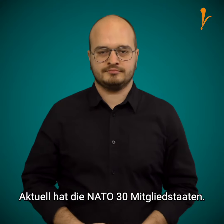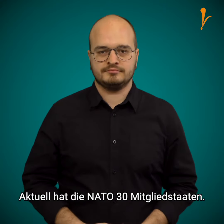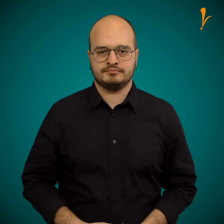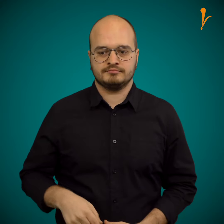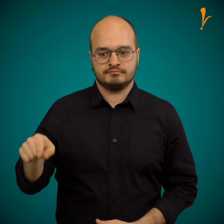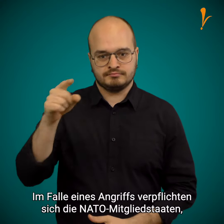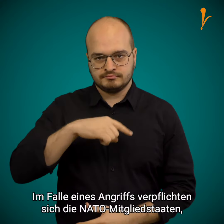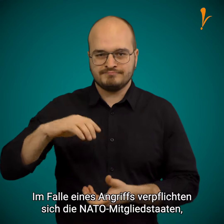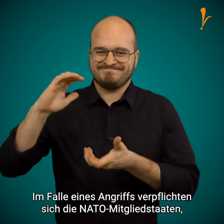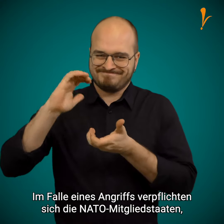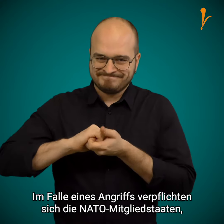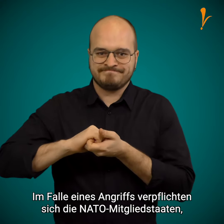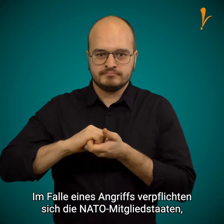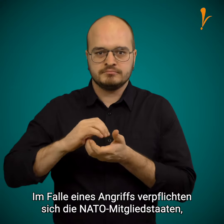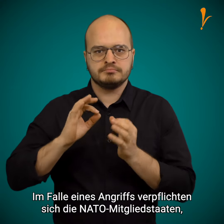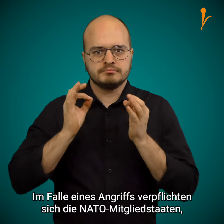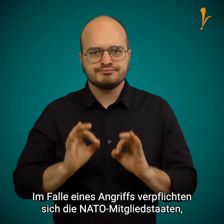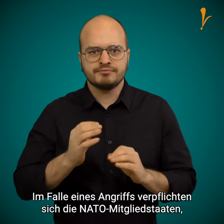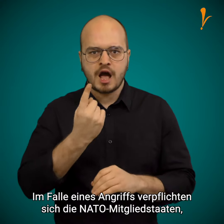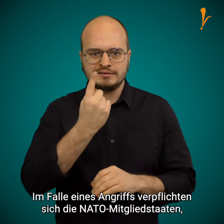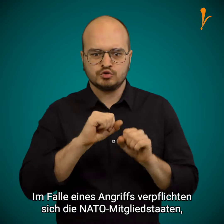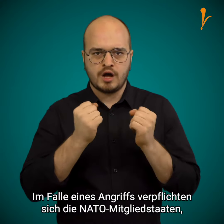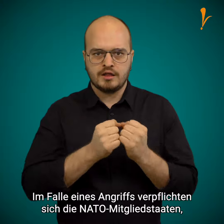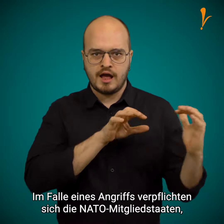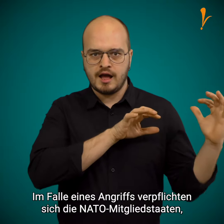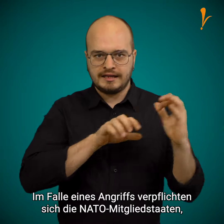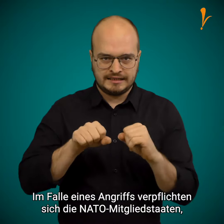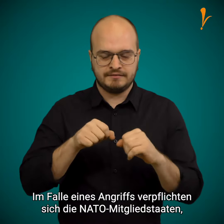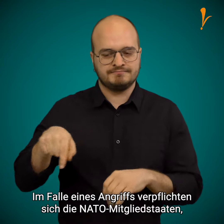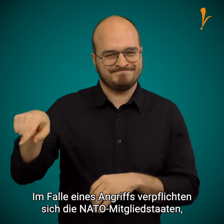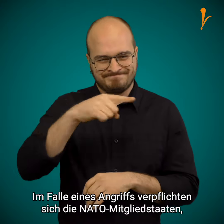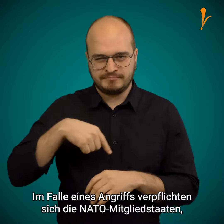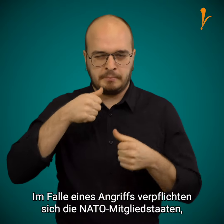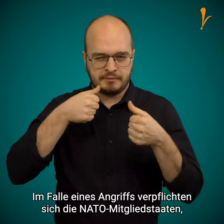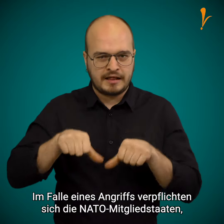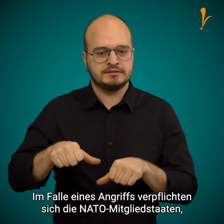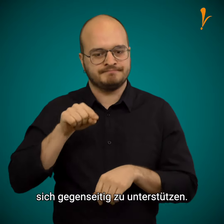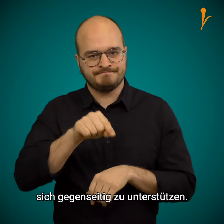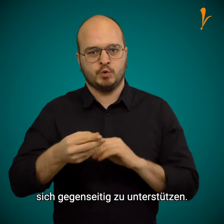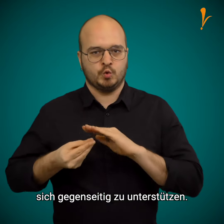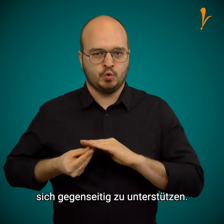Im Falle eines Angriffs verpflichten sich die NATO-Mitgliedstaaten, sich gegenseitig zu unterstützen.